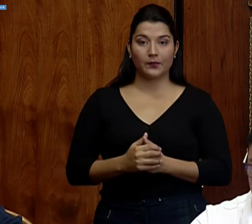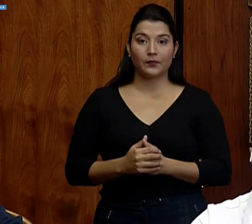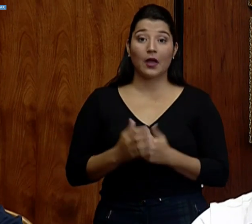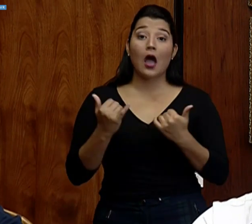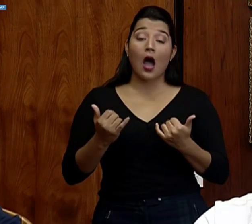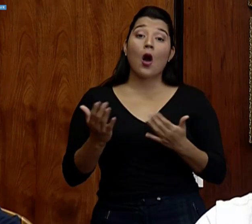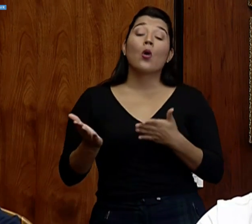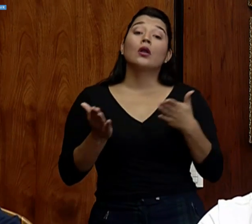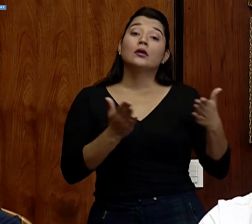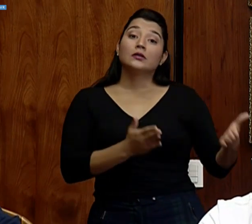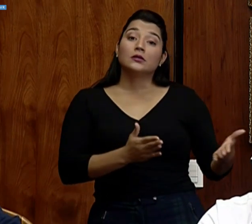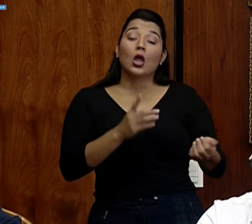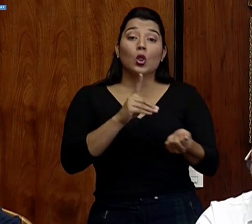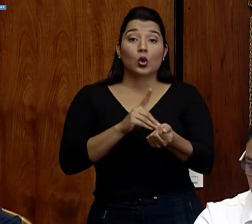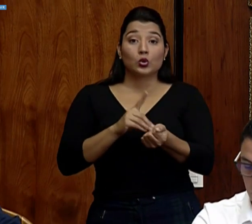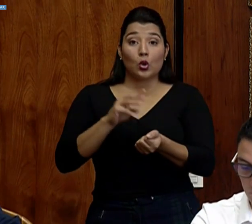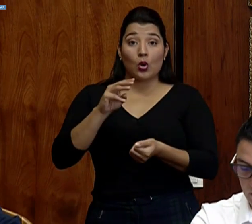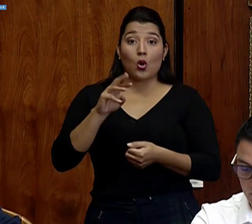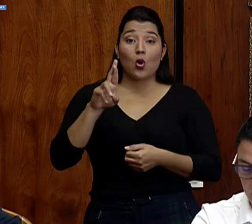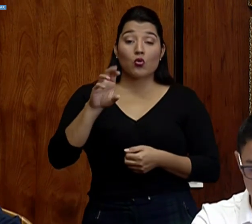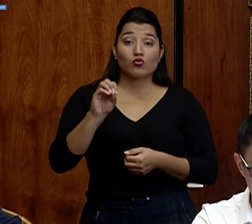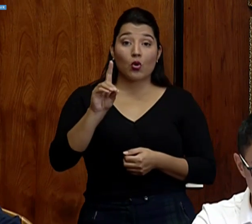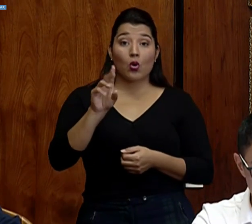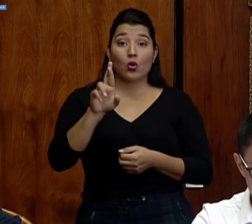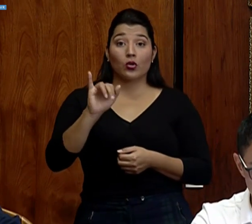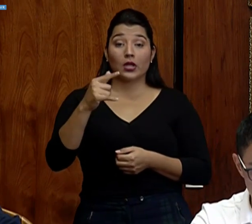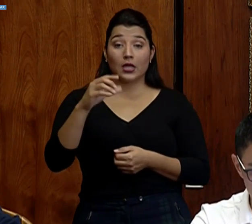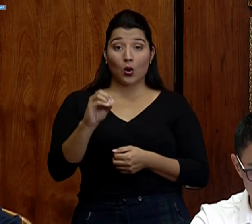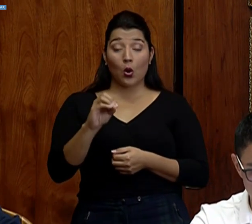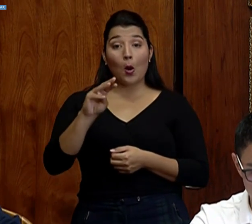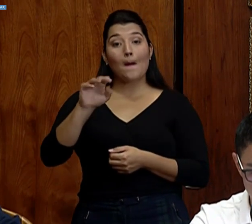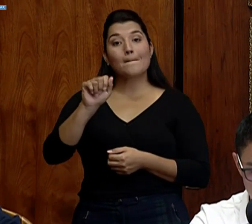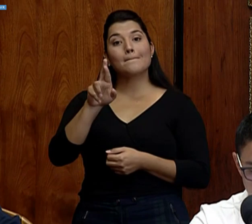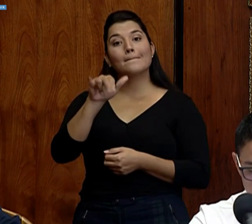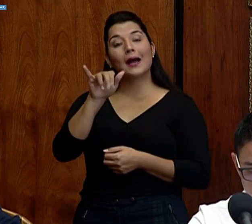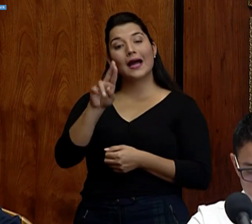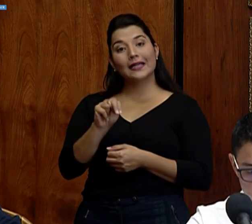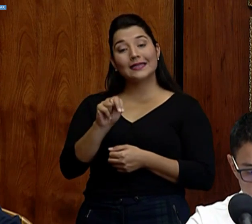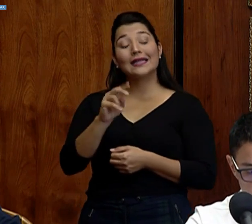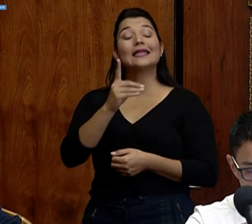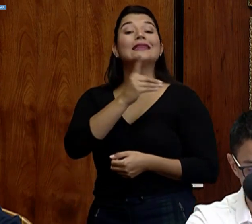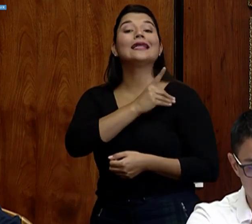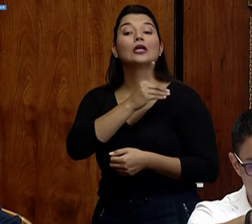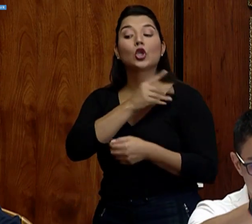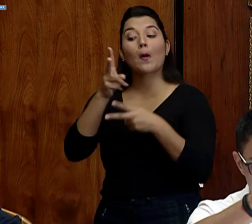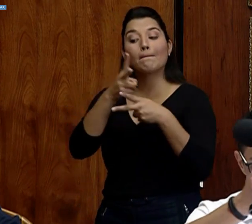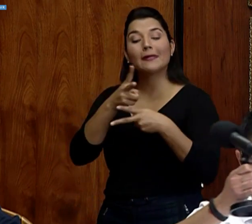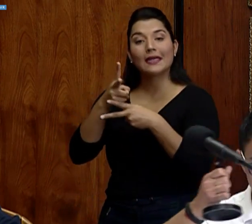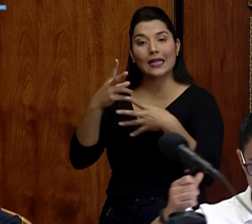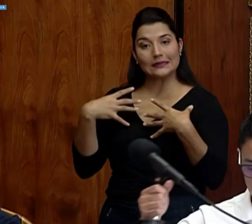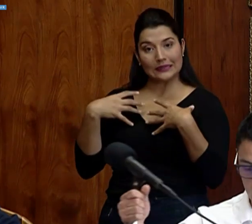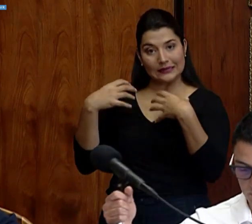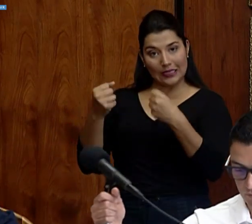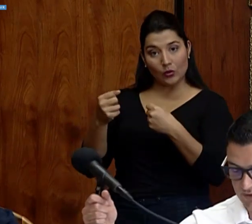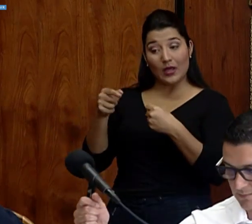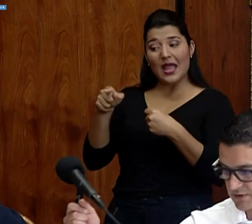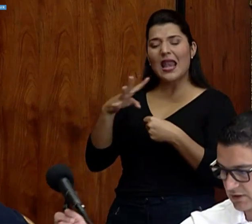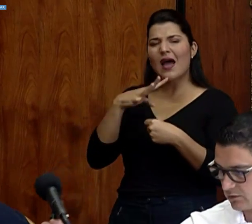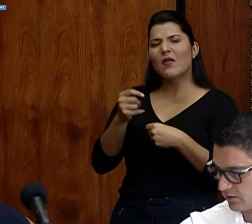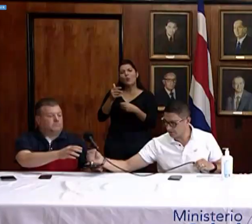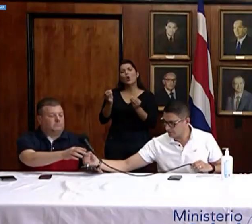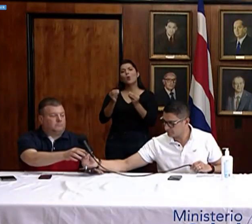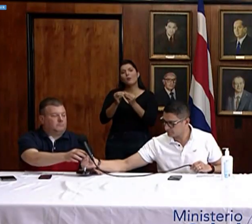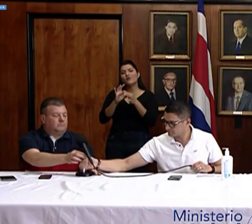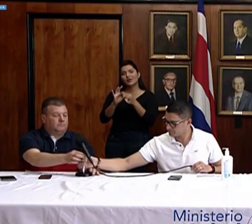el paso al doctor Rodrigo Marín, director de Vigilancia de la Salud, para que nos hable un poquito más sobre los casos que se han